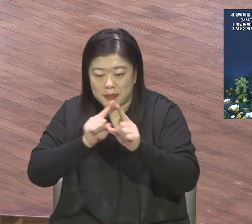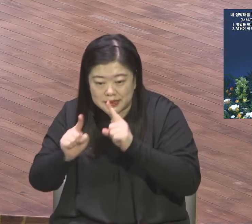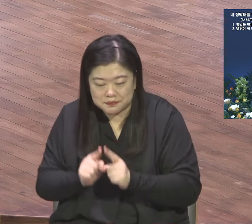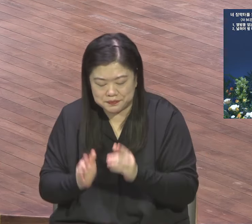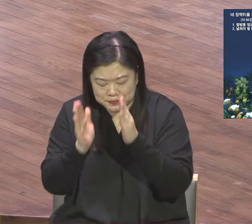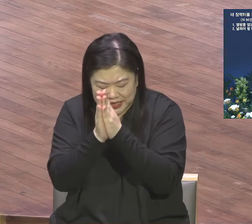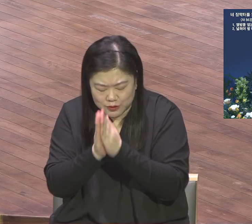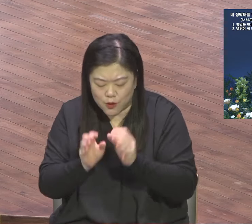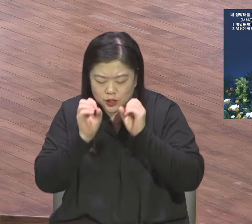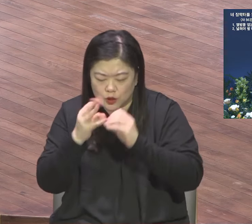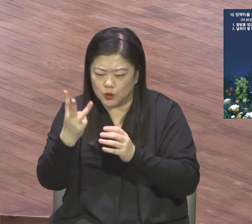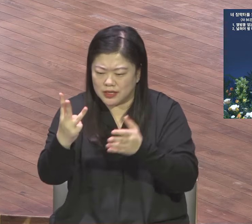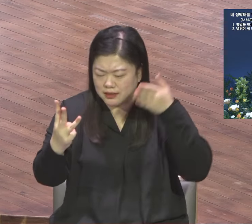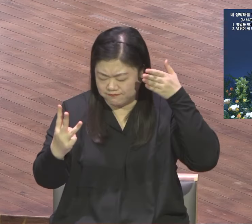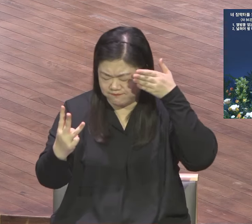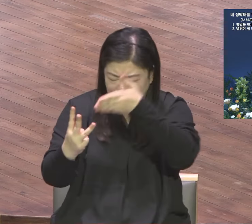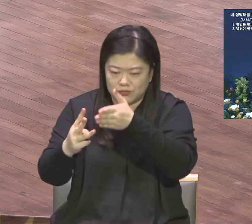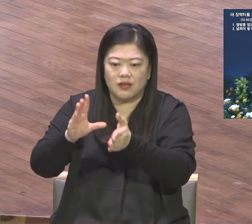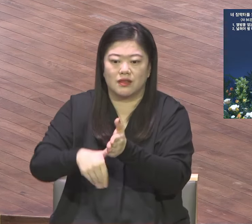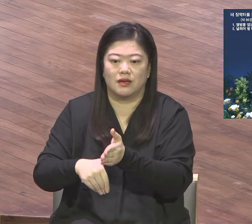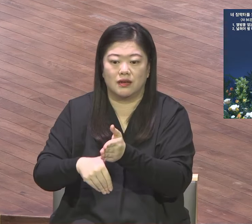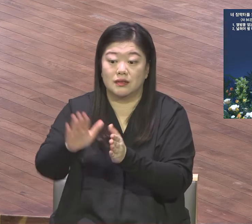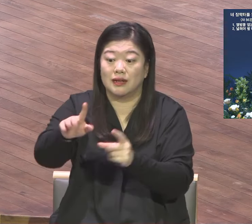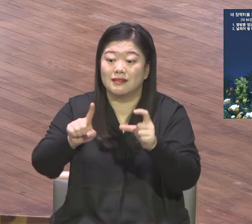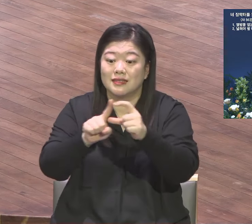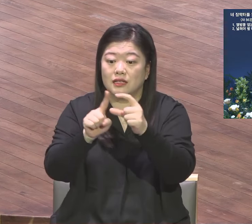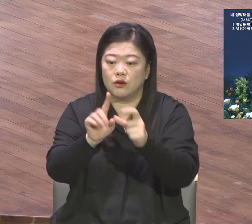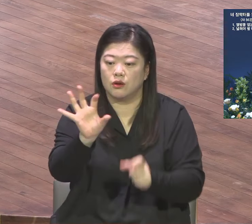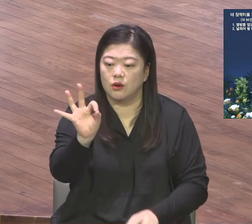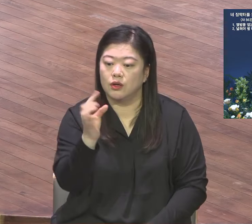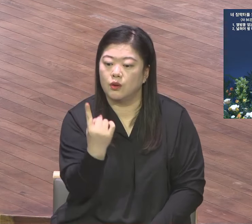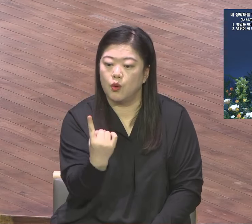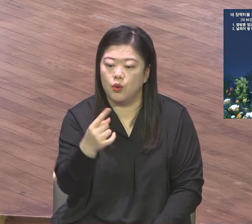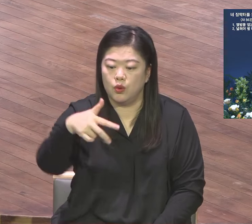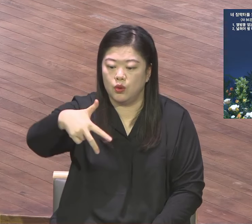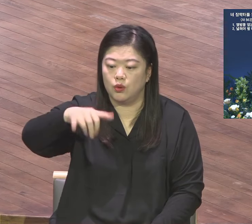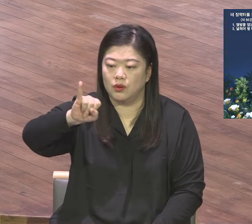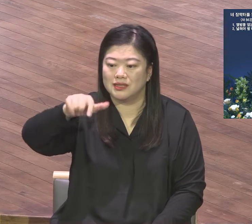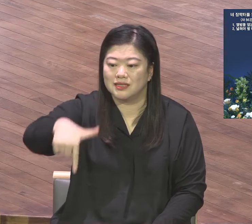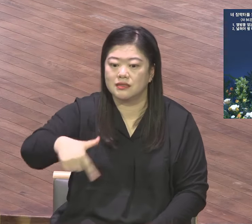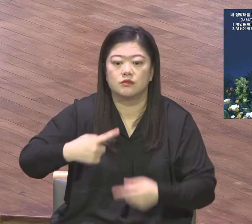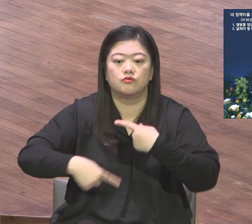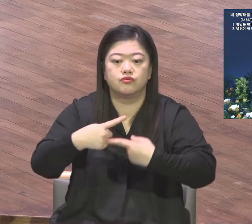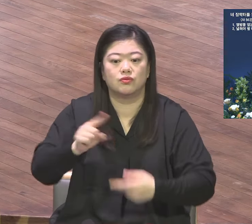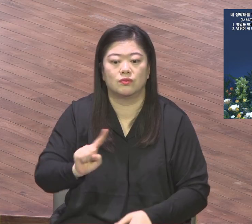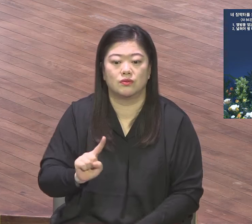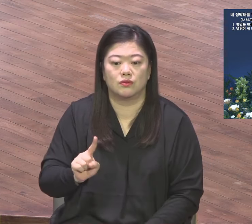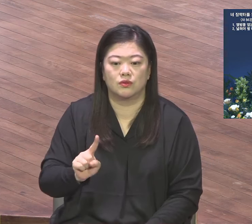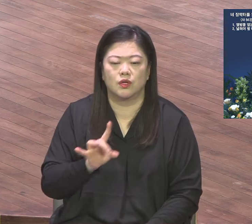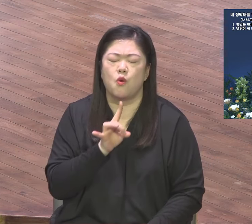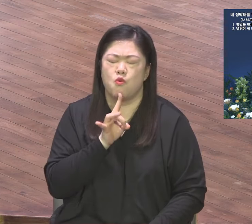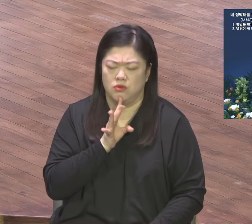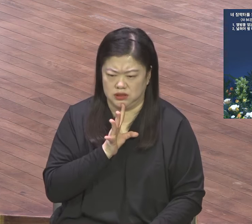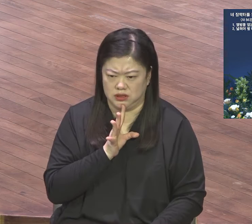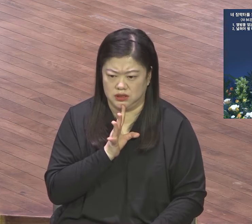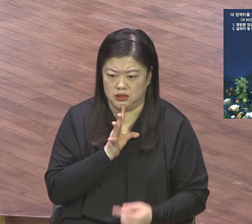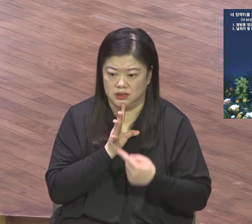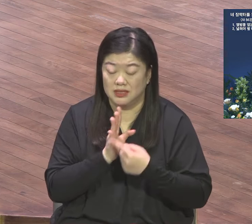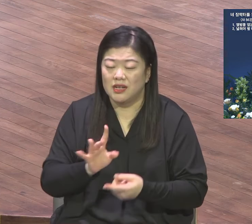오직 아세요 오직 언니 오직 그냥 그러시고 아니라니까 오직